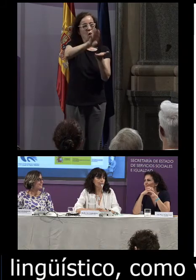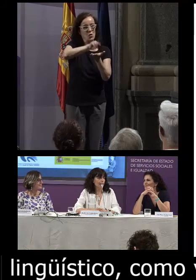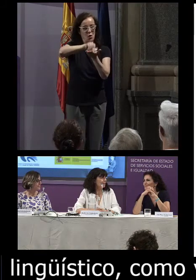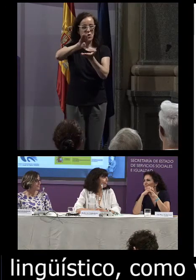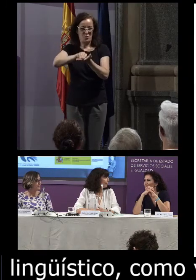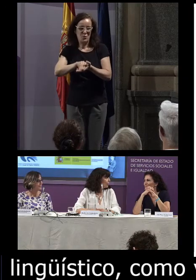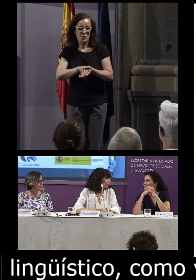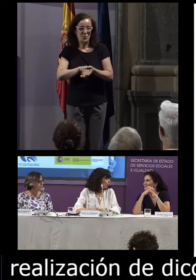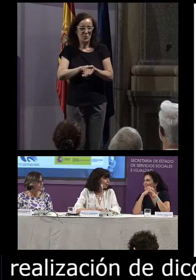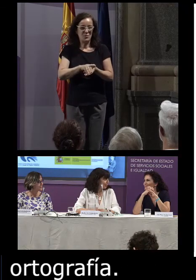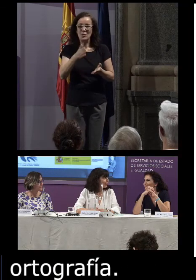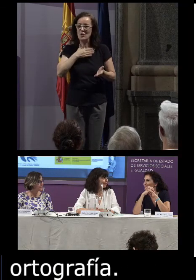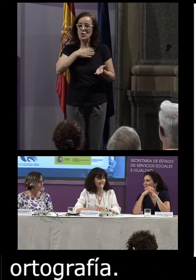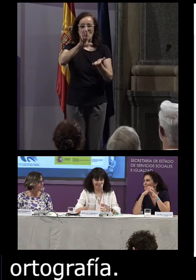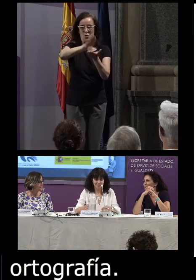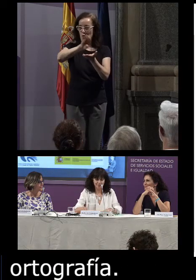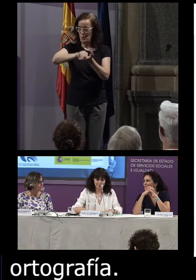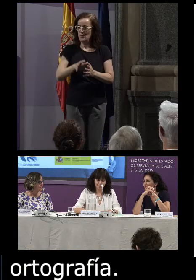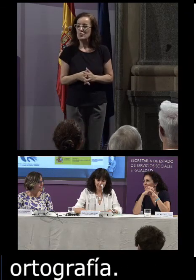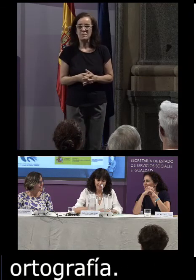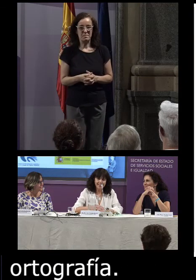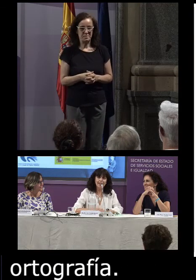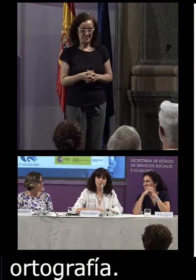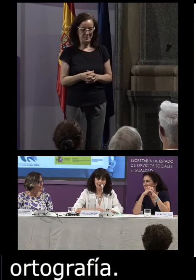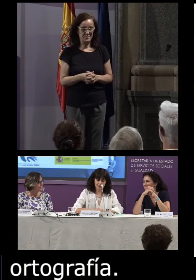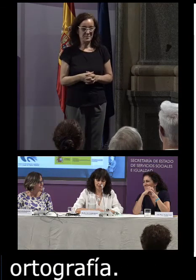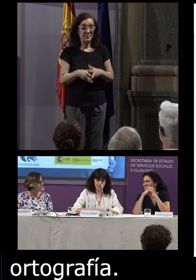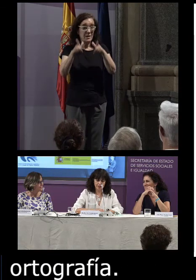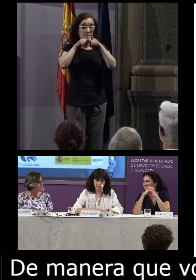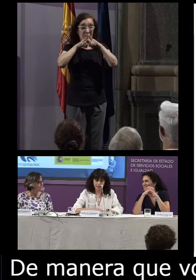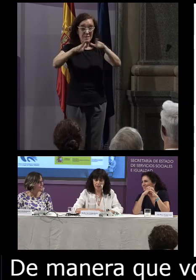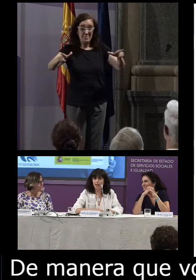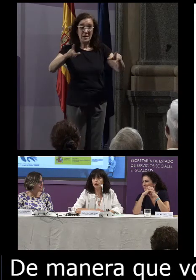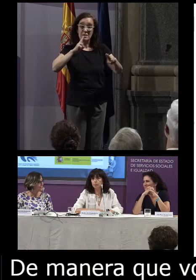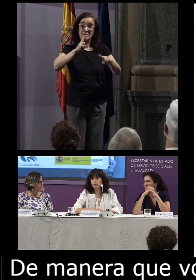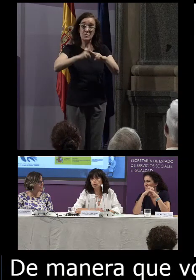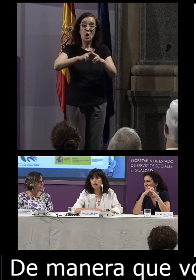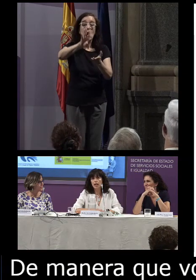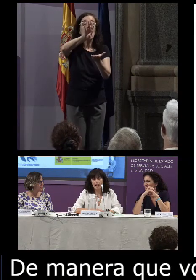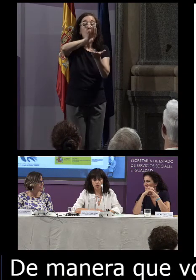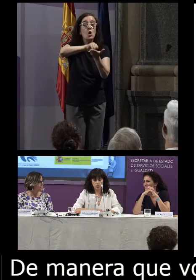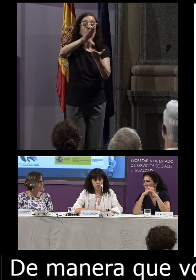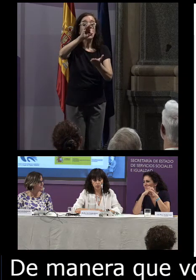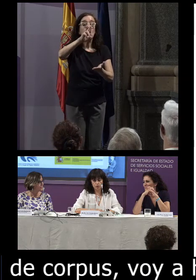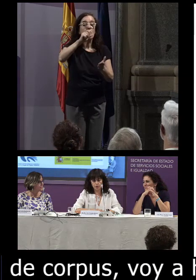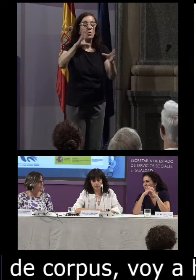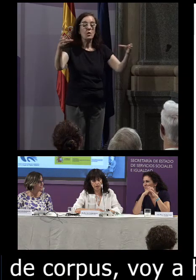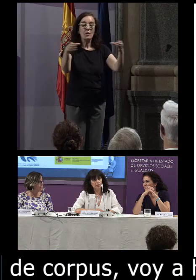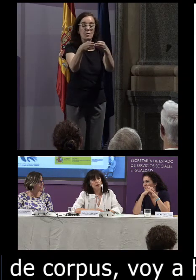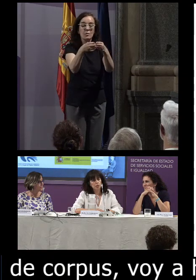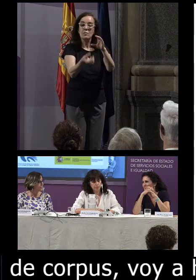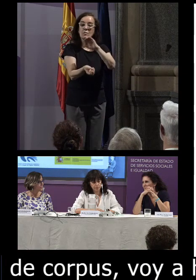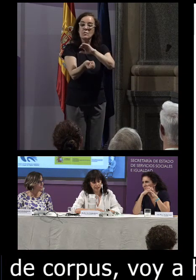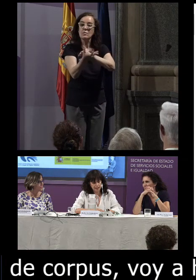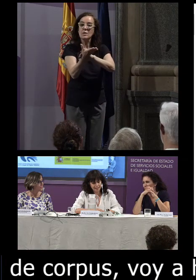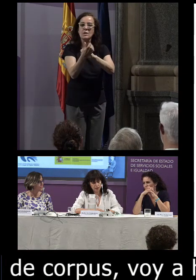voy a hablar de nuestros corpus en lingüística se llama corpus a un conjunto formado